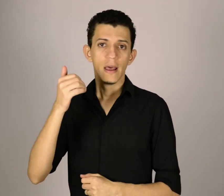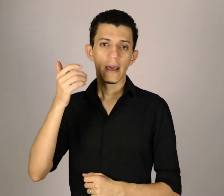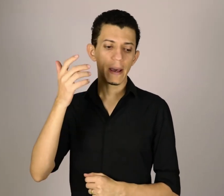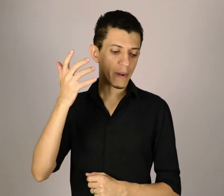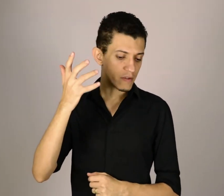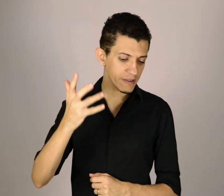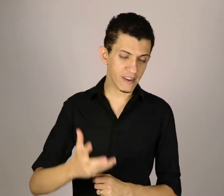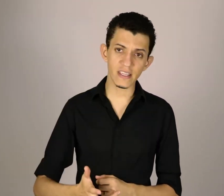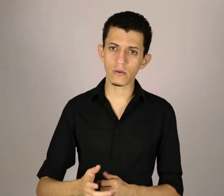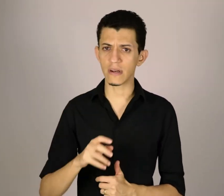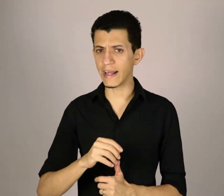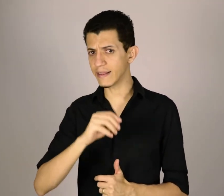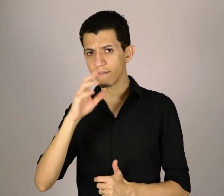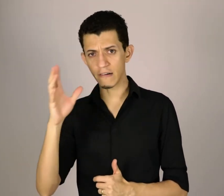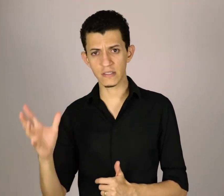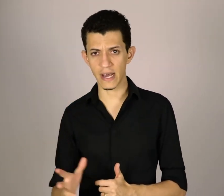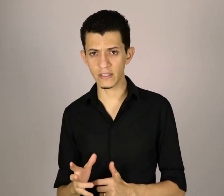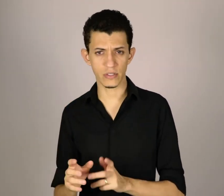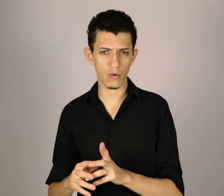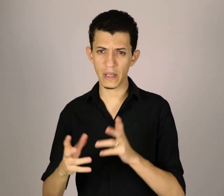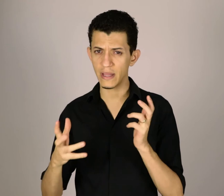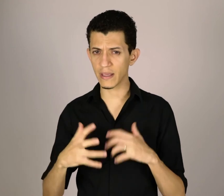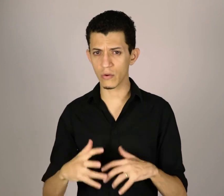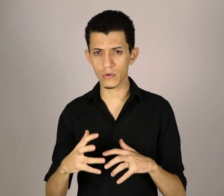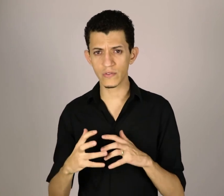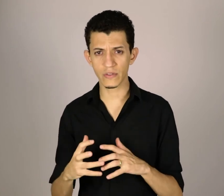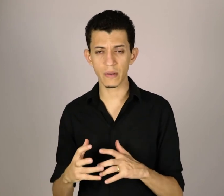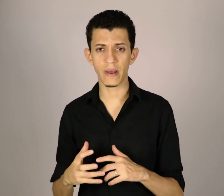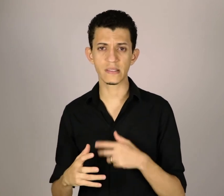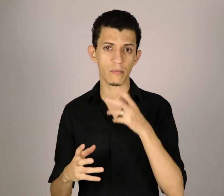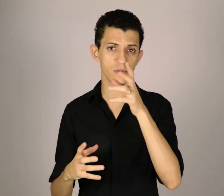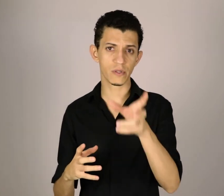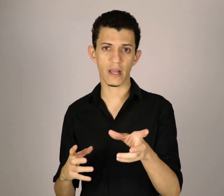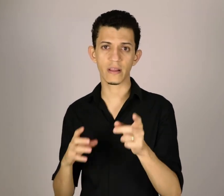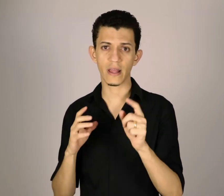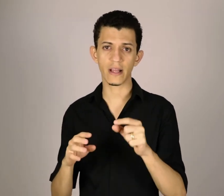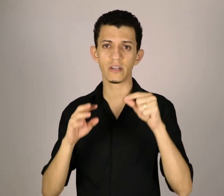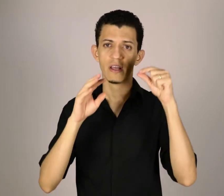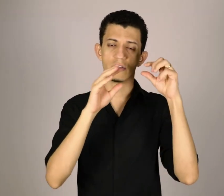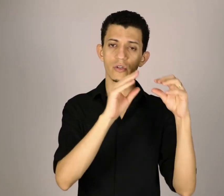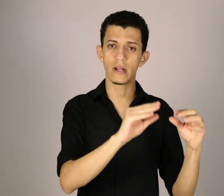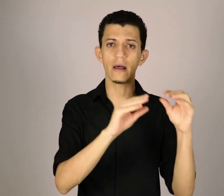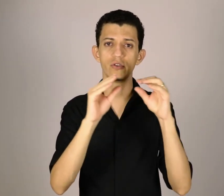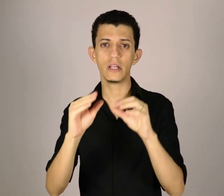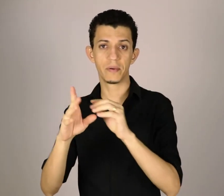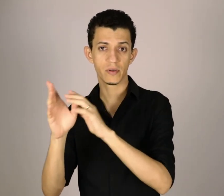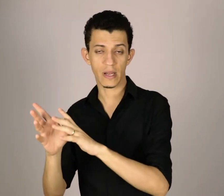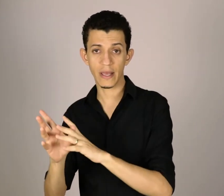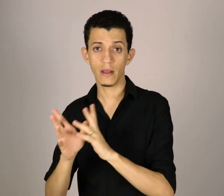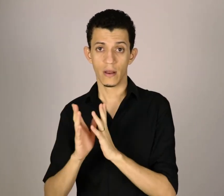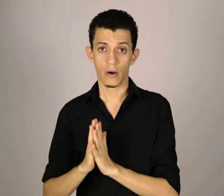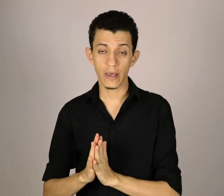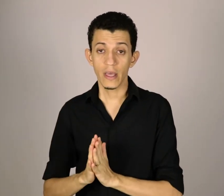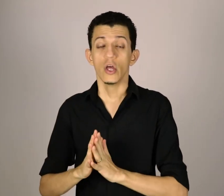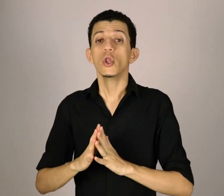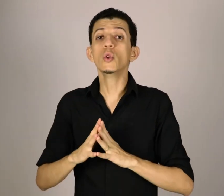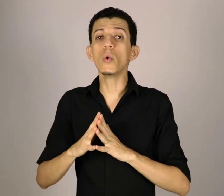Para você fazer isso online, tem vários sites, já comentei aqui em outros vídeos também, você pode buscar na internet, dicionário de Libras online, ok? No